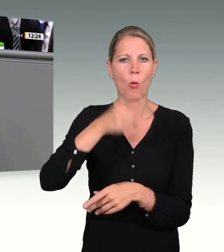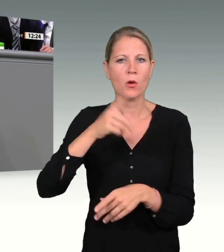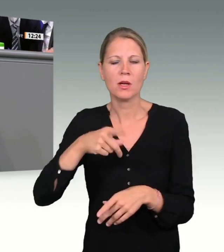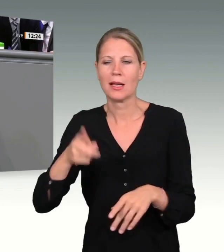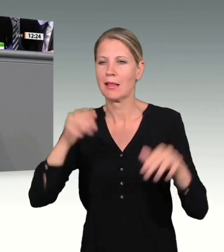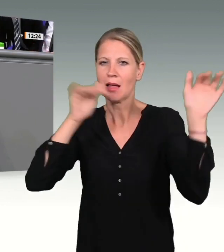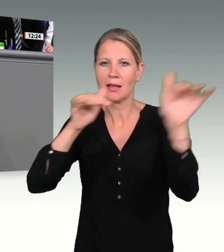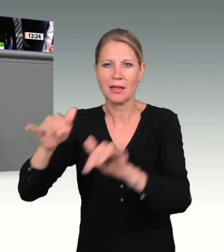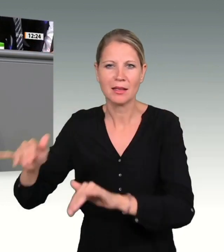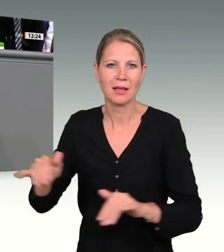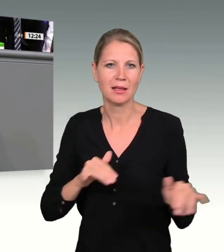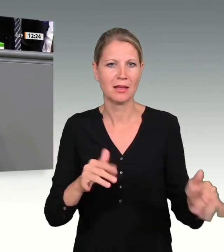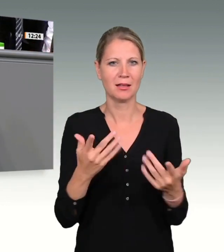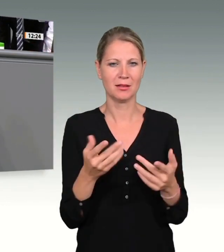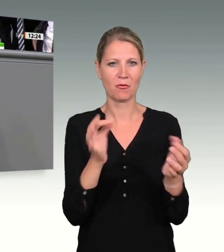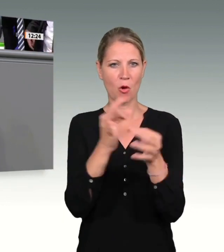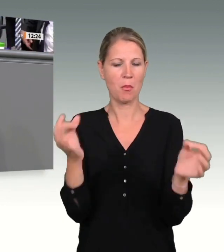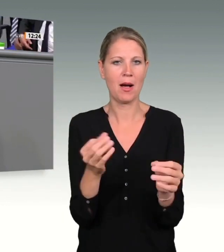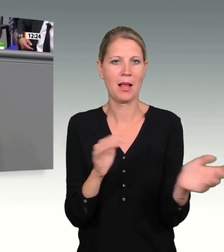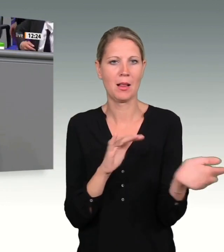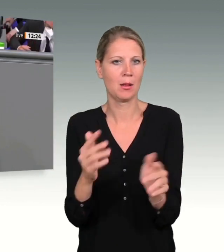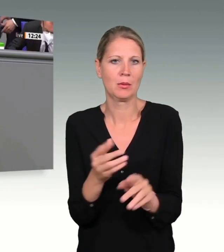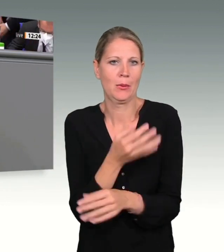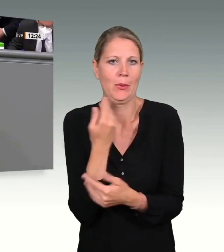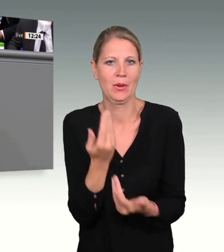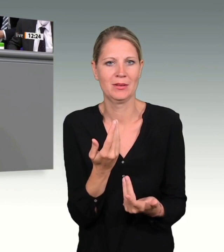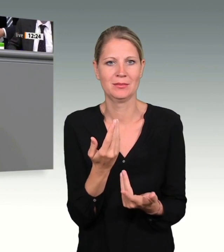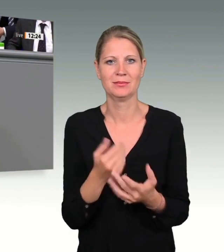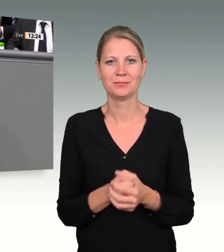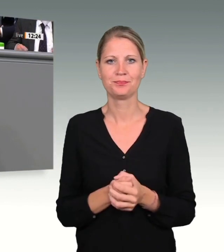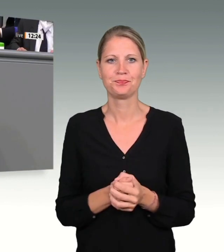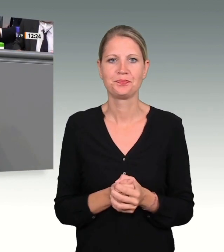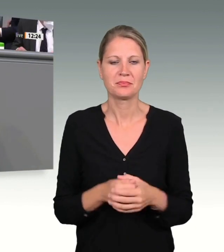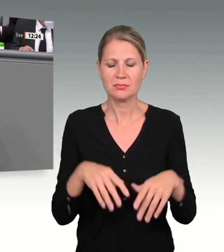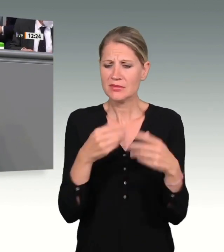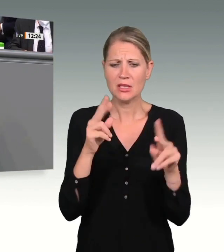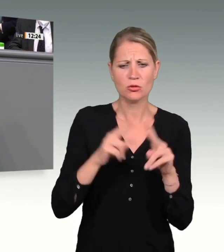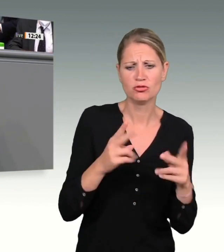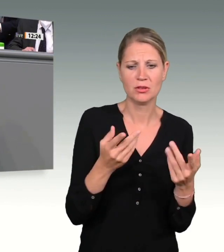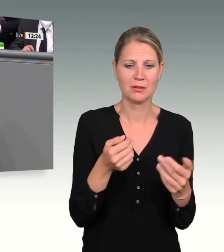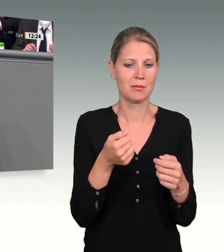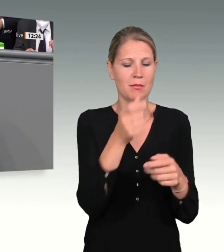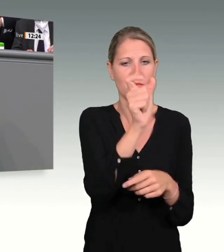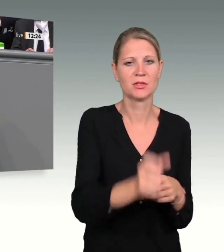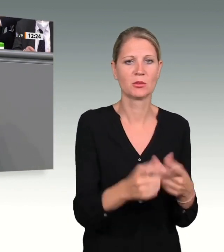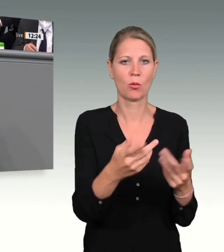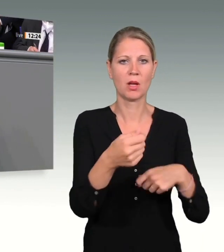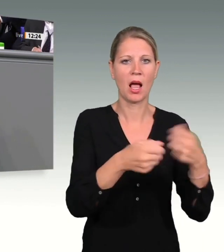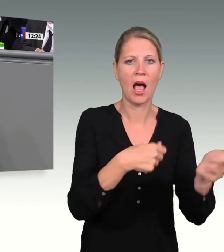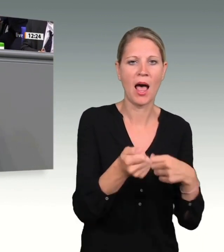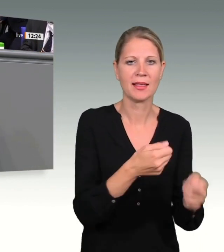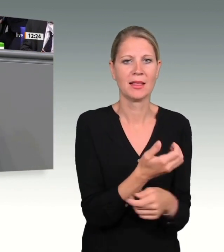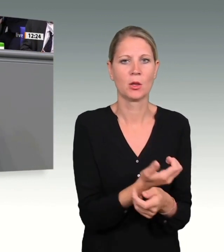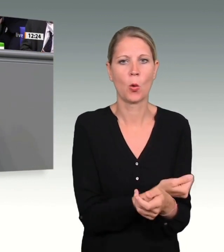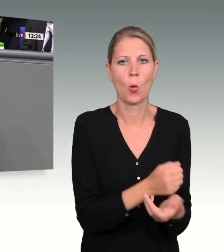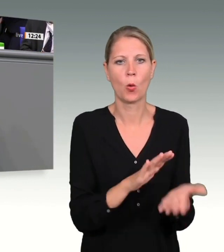betrauen. Mir lässt es keine Ruhe, dass in der kritischen Phase im Herbst 2016, als das Berliner Landeskriminalamt mit seinem Latein